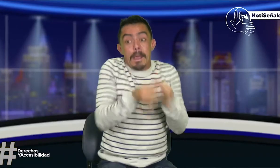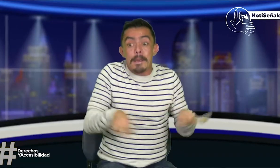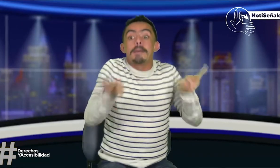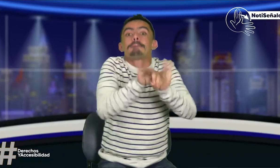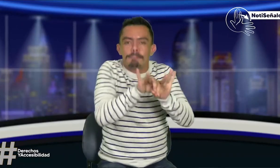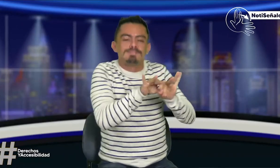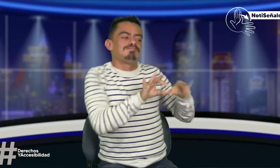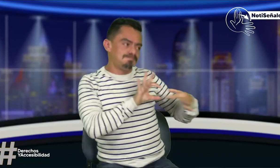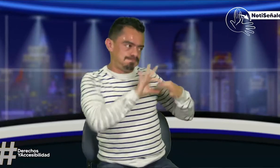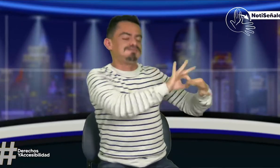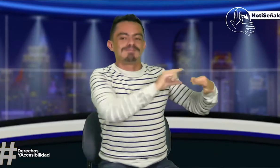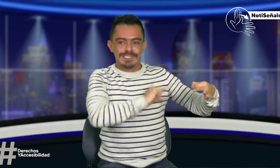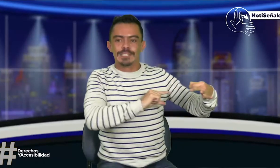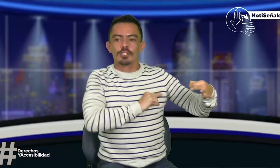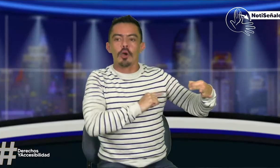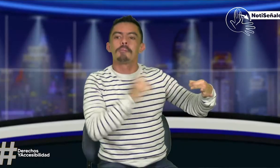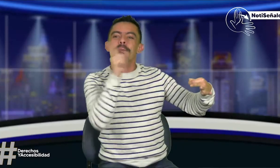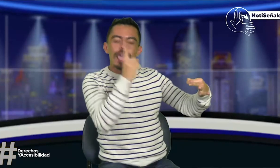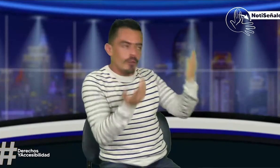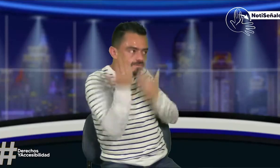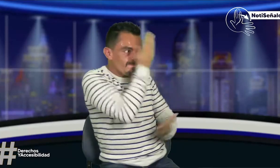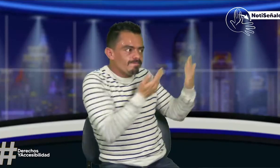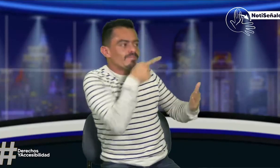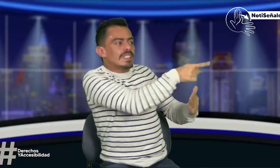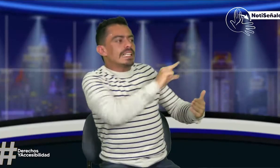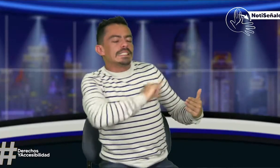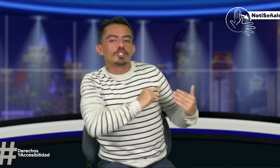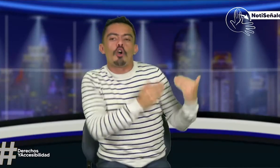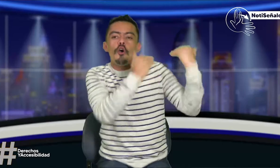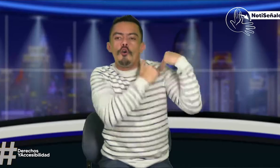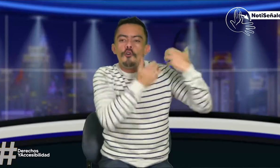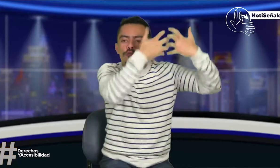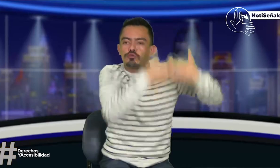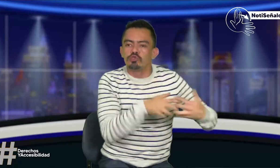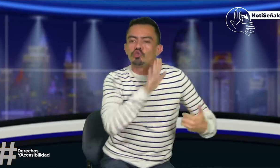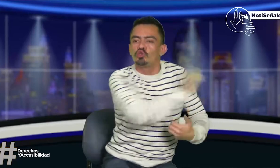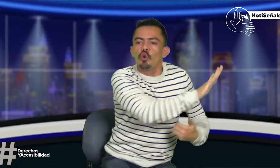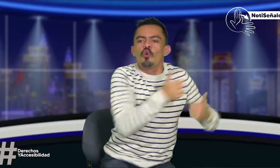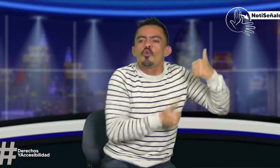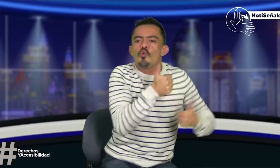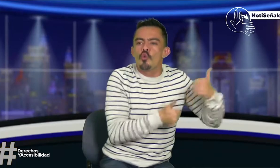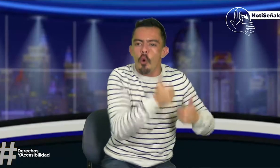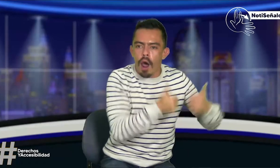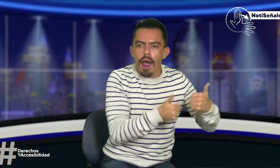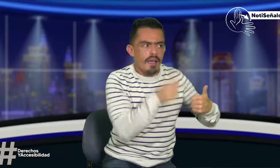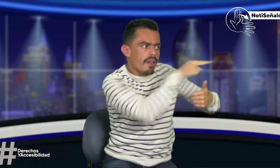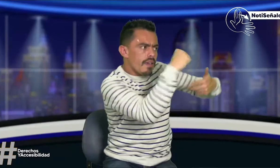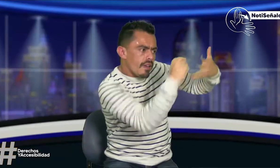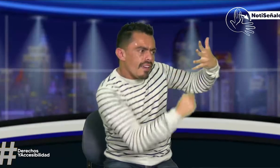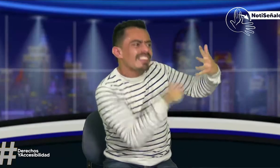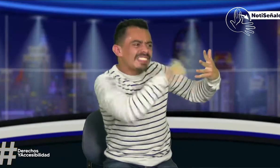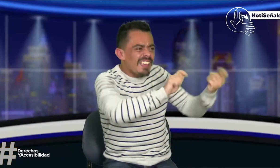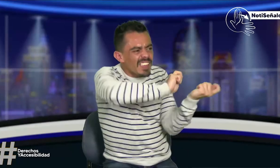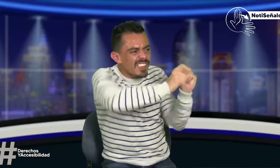el emisor sino solo el Ministerio, es importante que se tenga el análisis porque el emisor tiene esa función en cuanto a la educación.